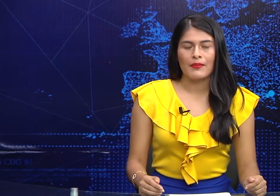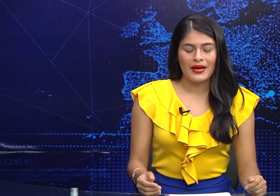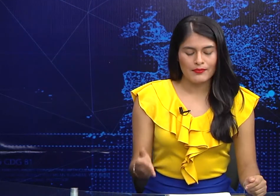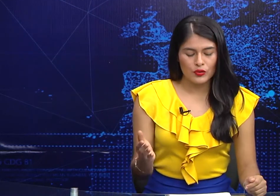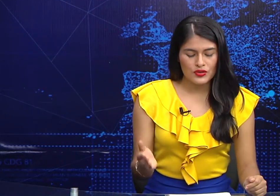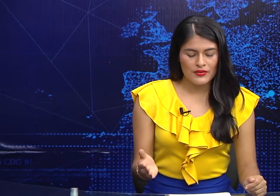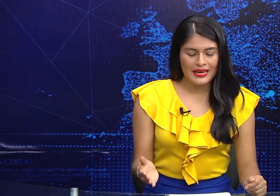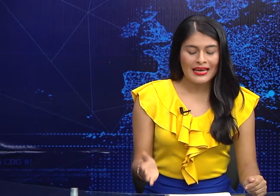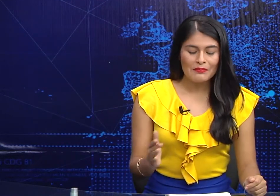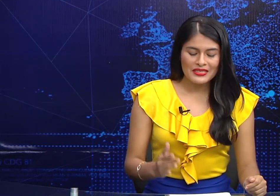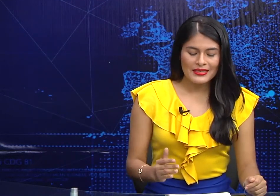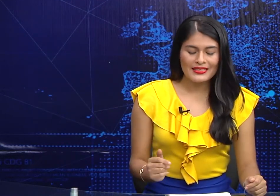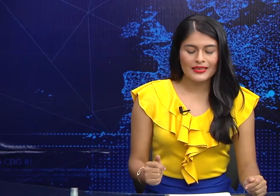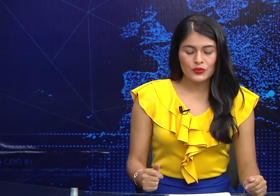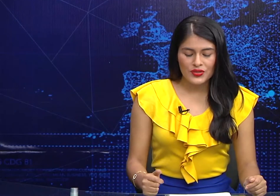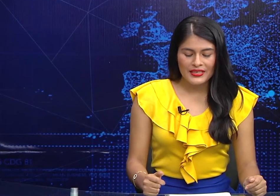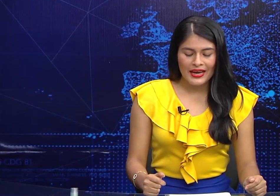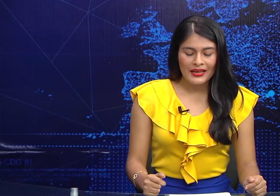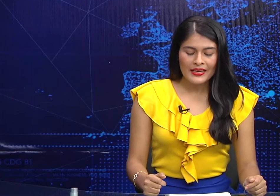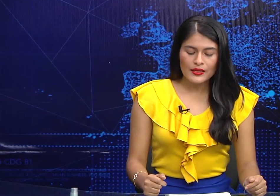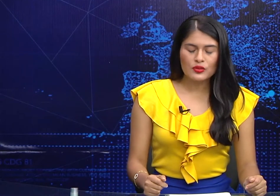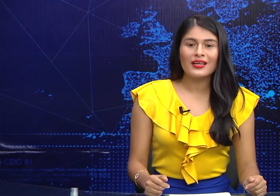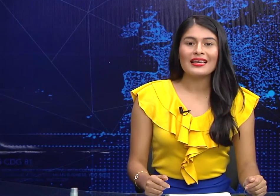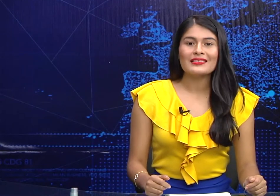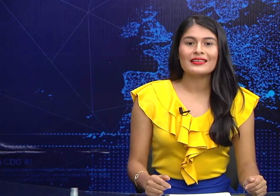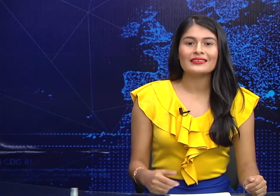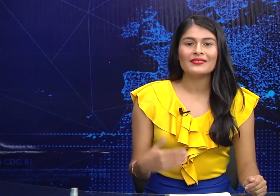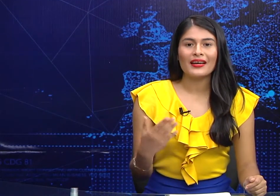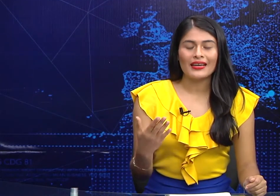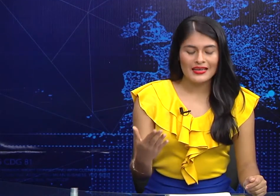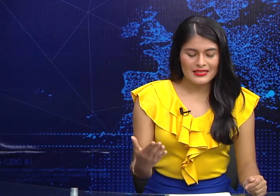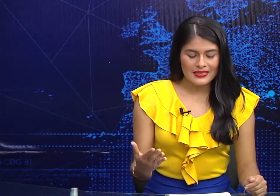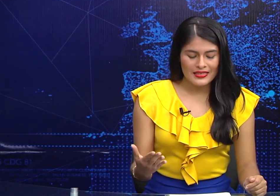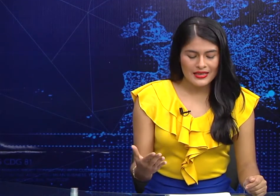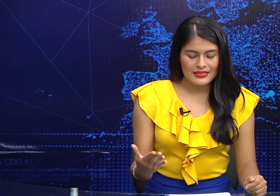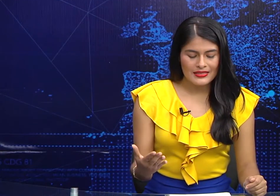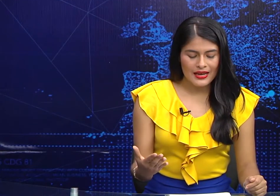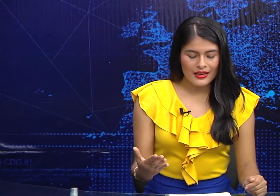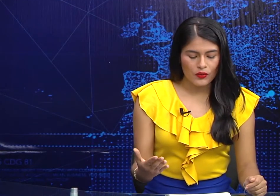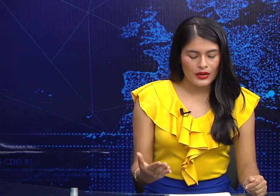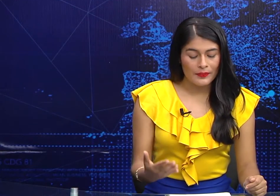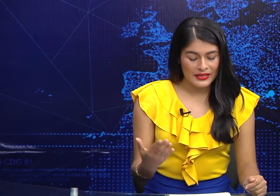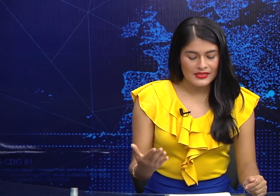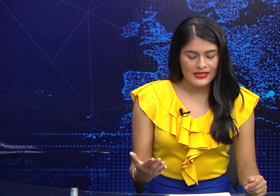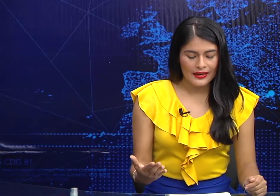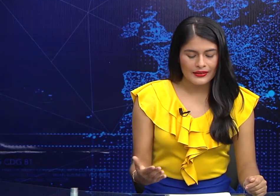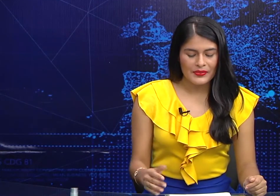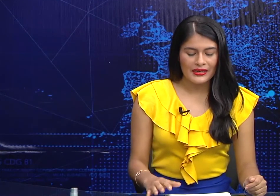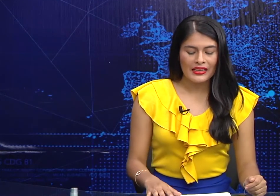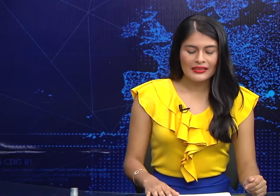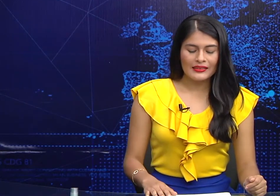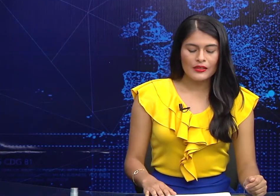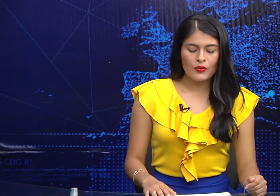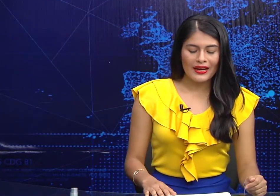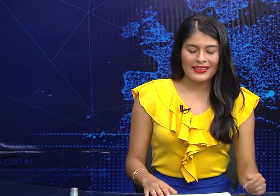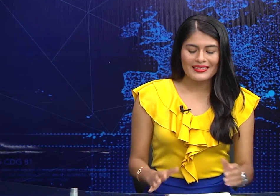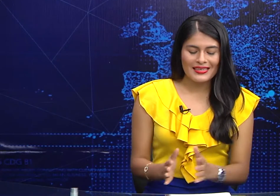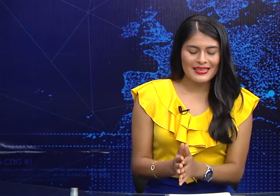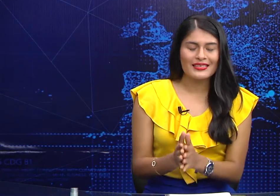en voz TV mi seña tu seña que busca incentivar la enseñanza o el aprendizaje también del lenguaje de señas en